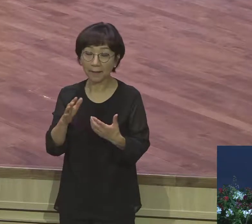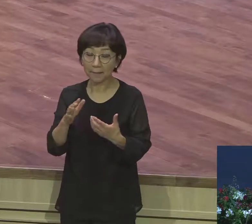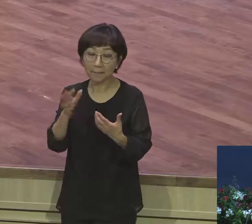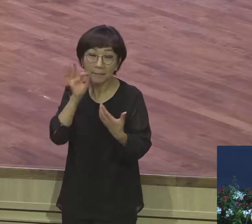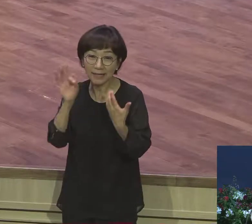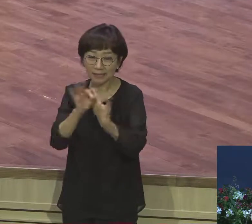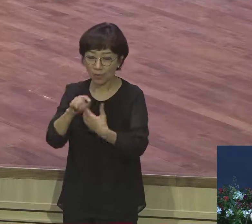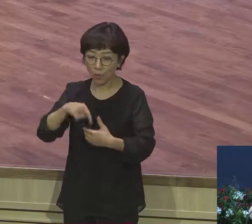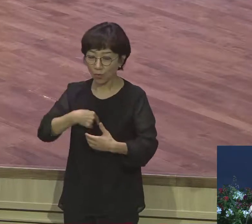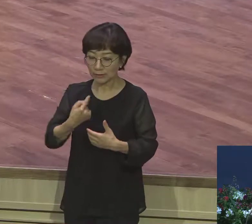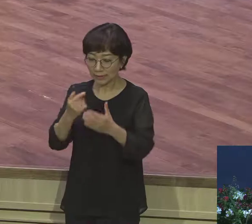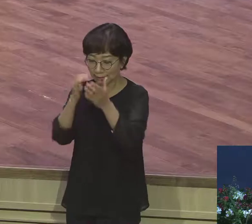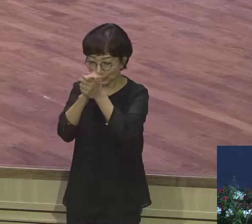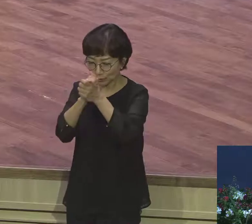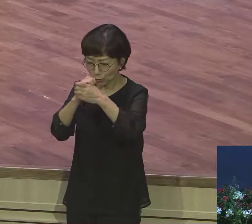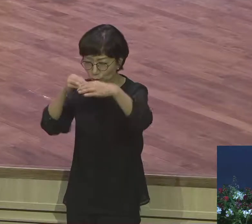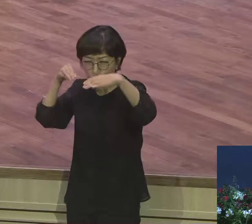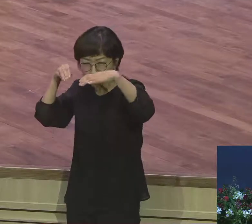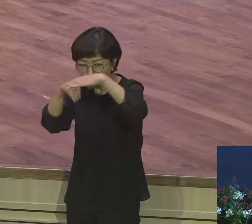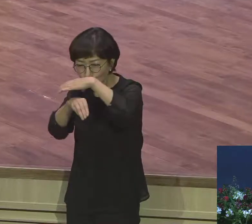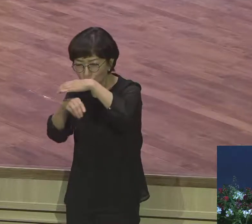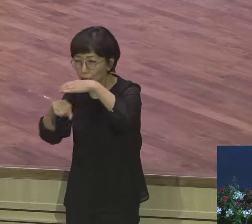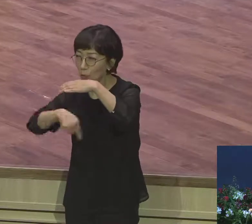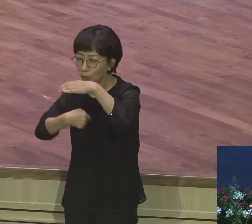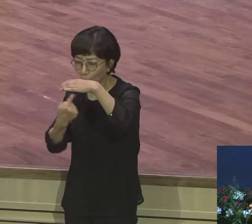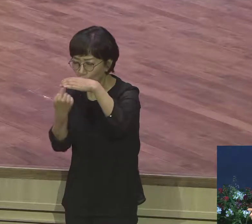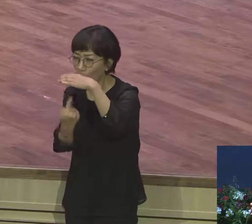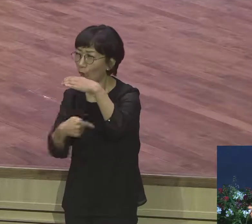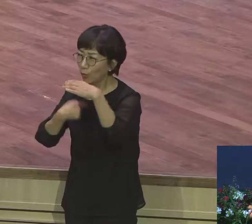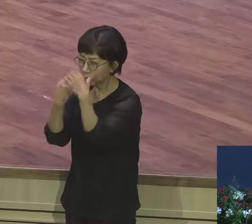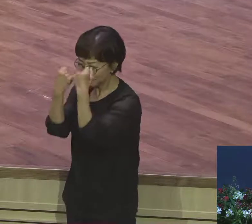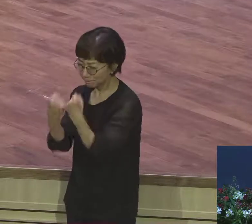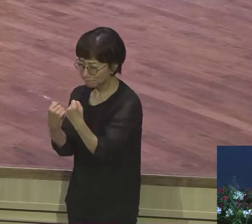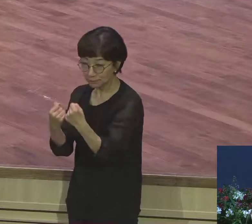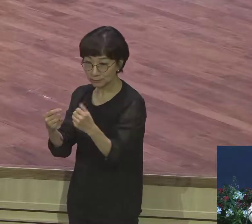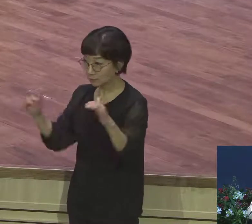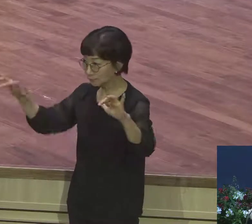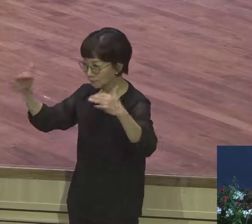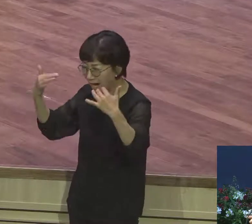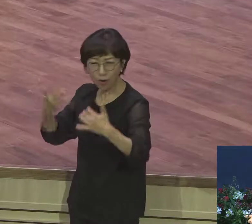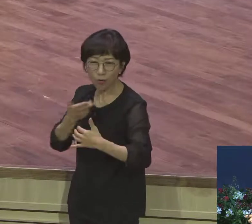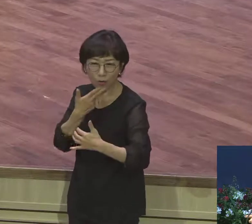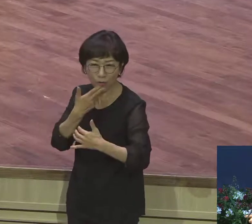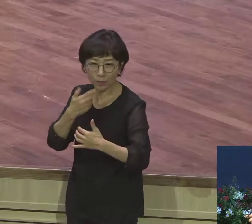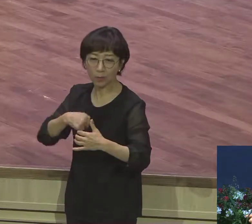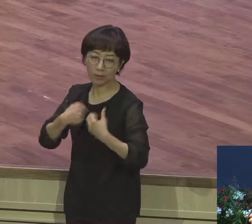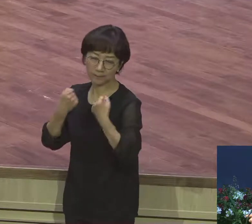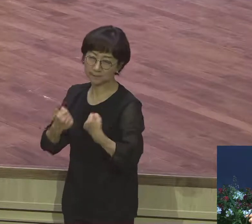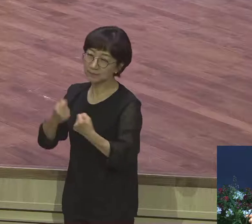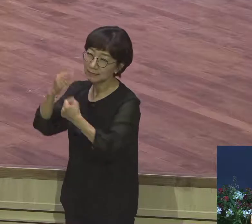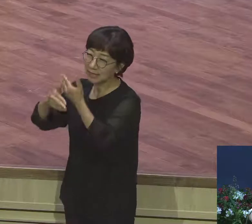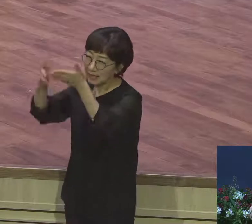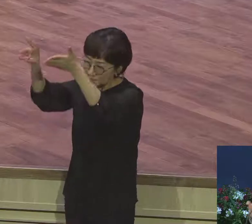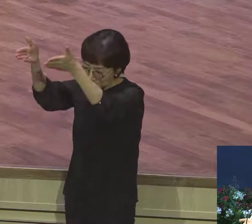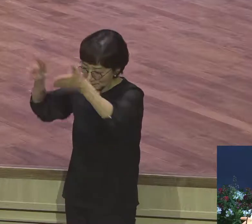하나님께 보여드릴 수 있는 저런 기회예요 저런 내 모습이 그대로 그냥 내 생각 이대로